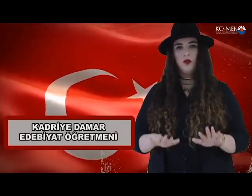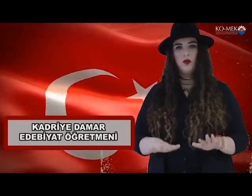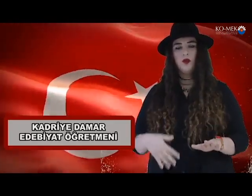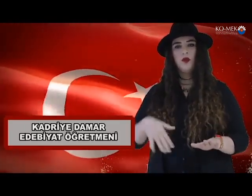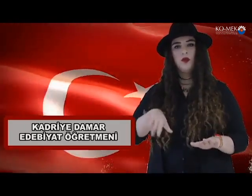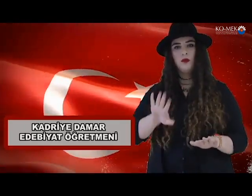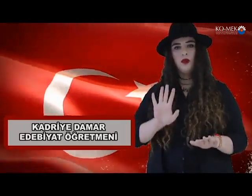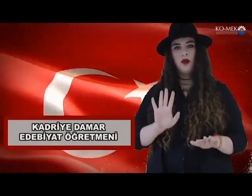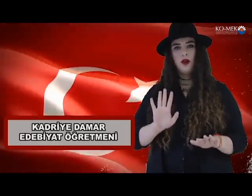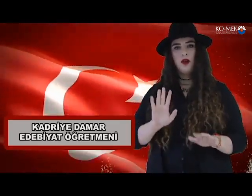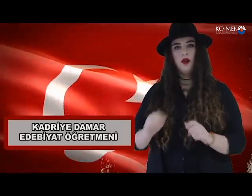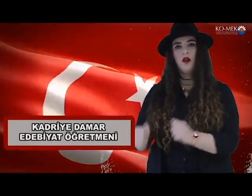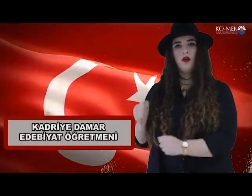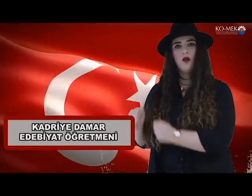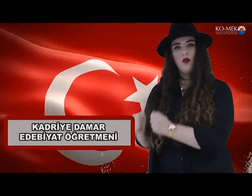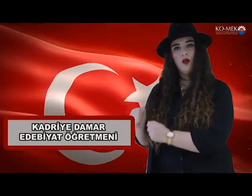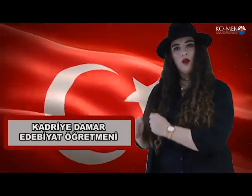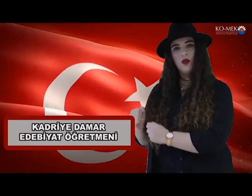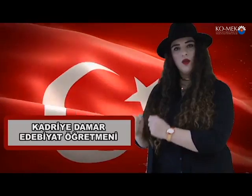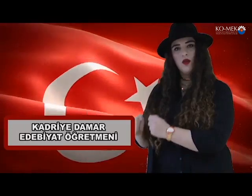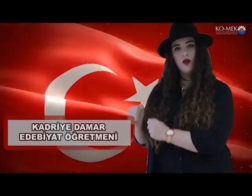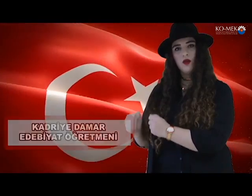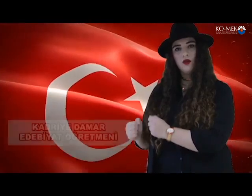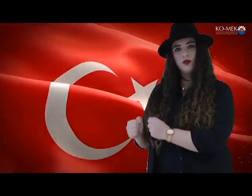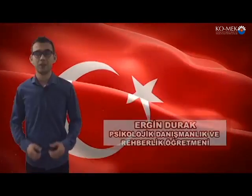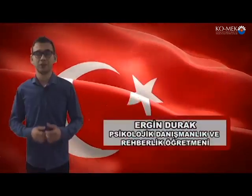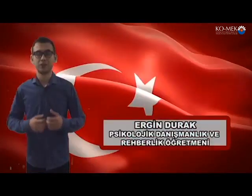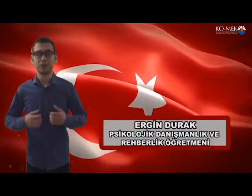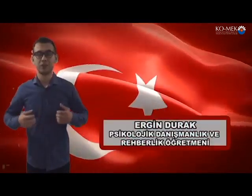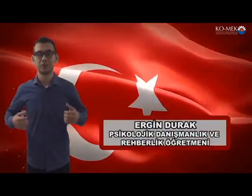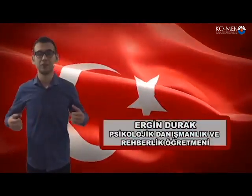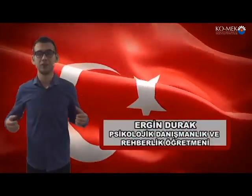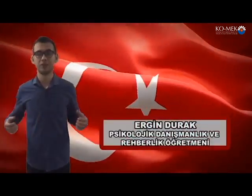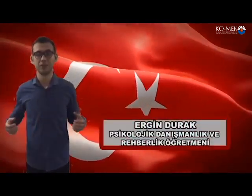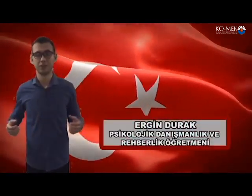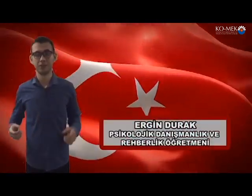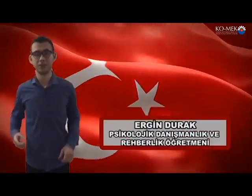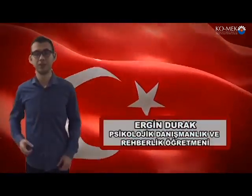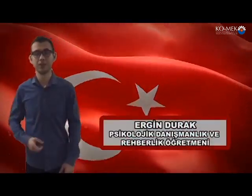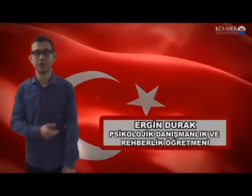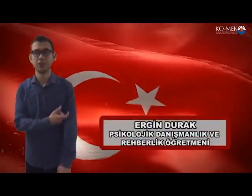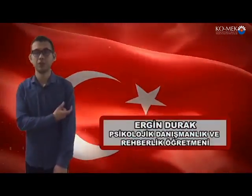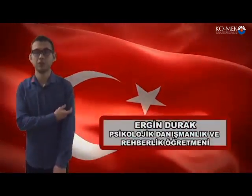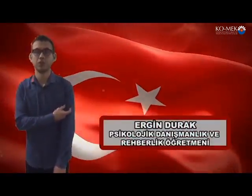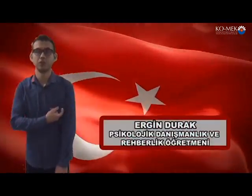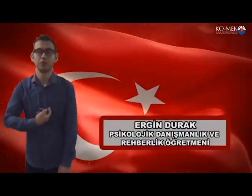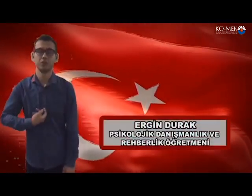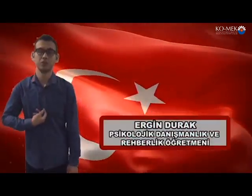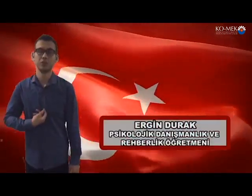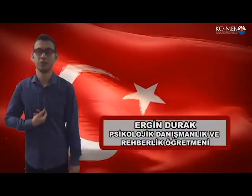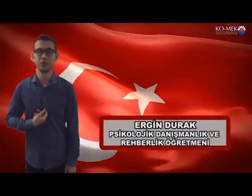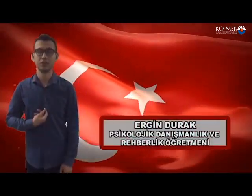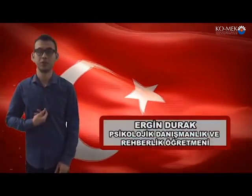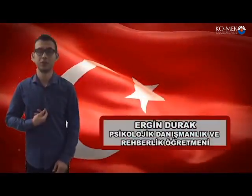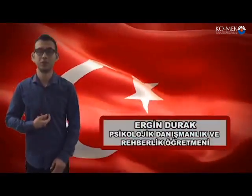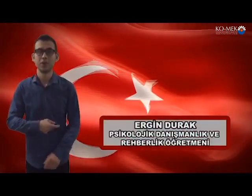durma koş, Şamlı yurdum,